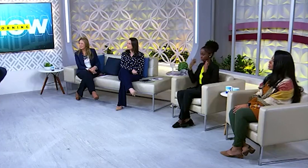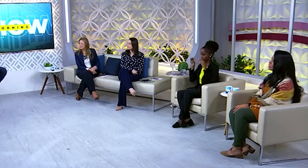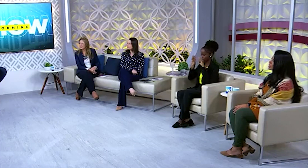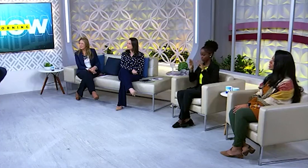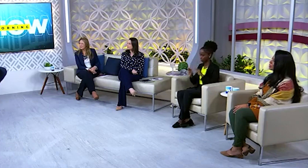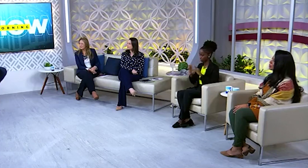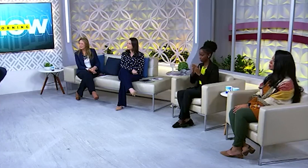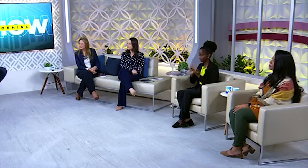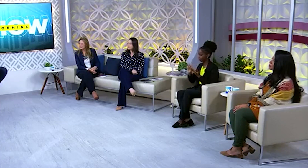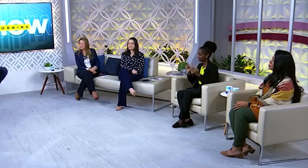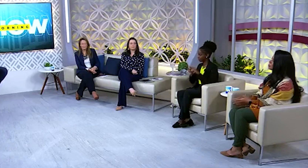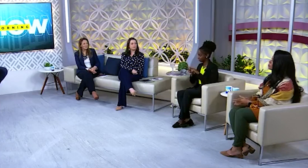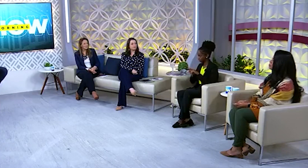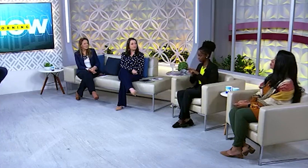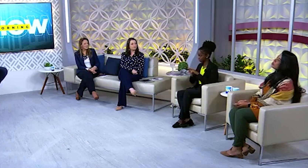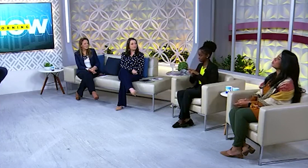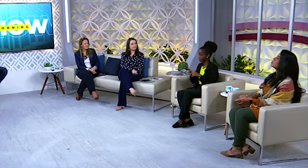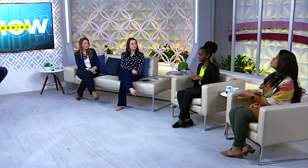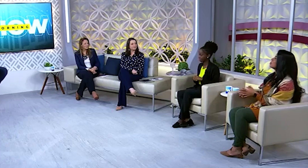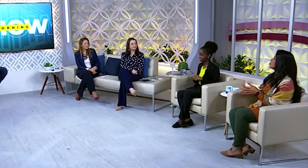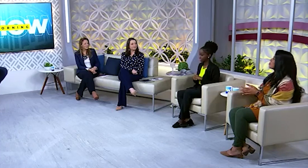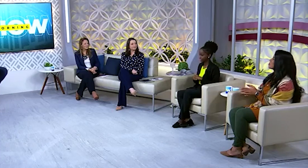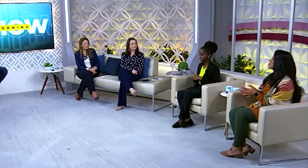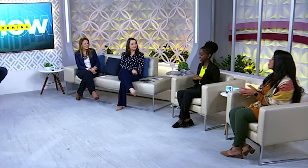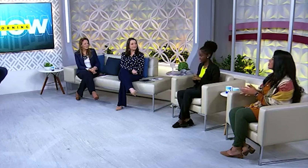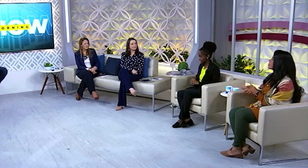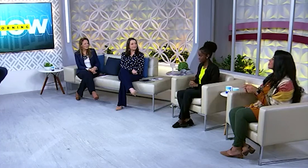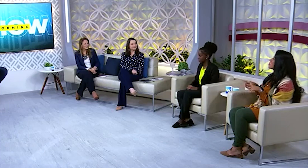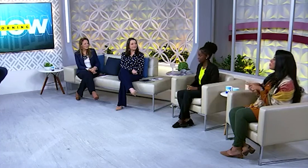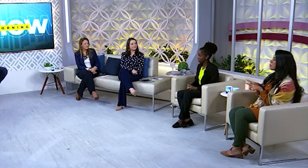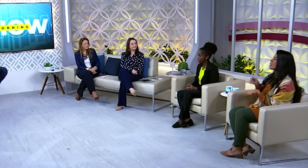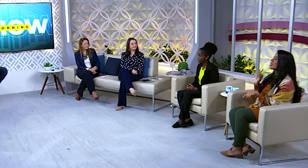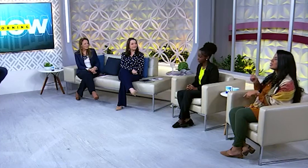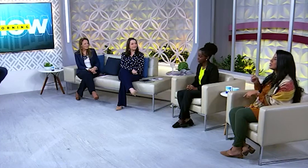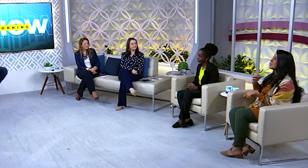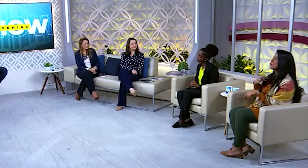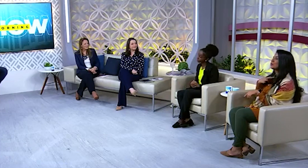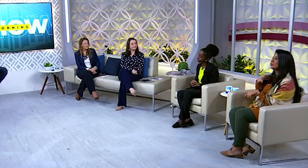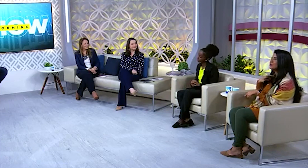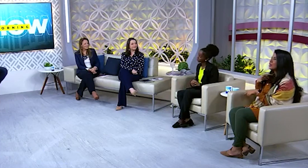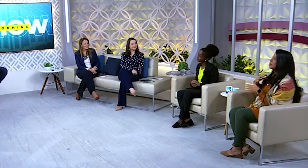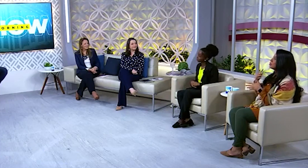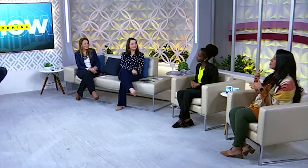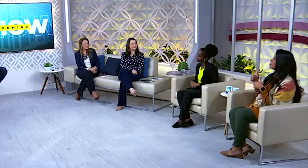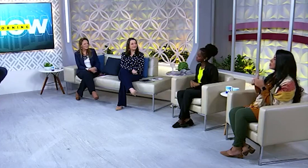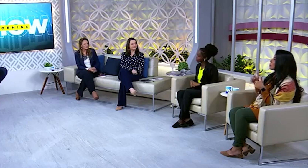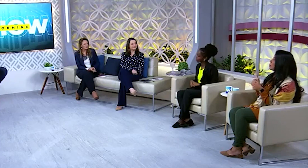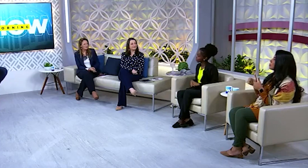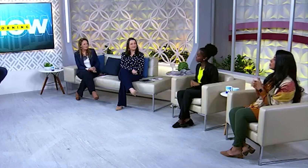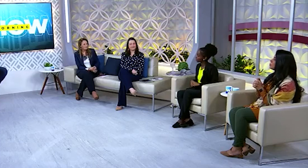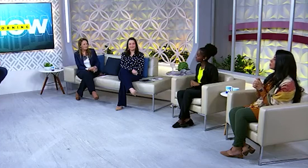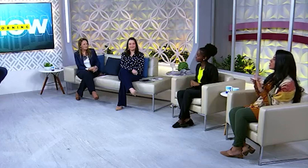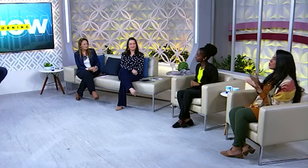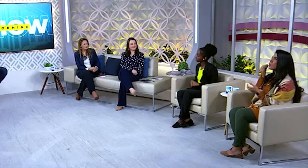Bíblico, né? E a Pâmela também é voluntária aí do trabalho, não é isso, Pâmela? Sim, senhor. Também sou voluntária do trabalho. E aí, qual que é a sua experiência